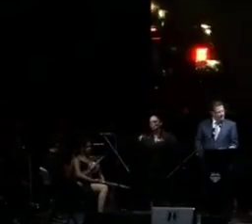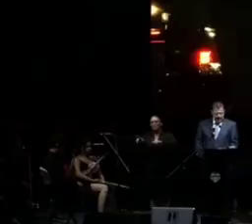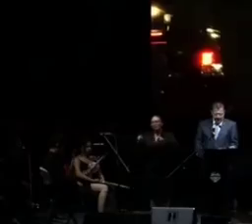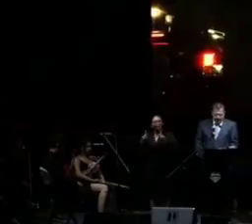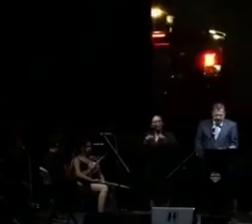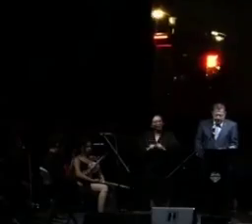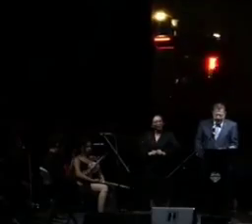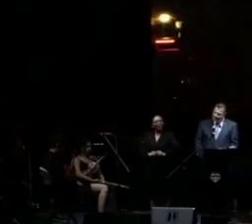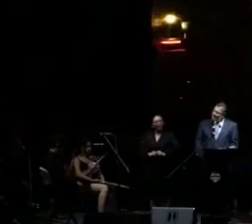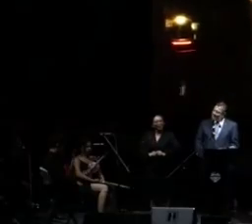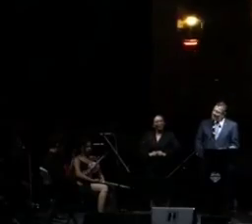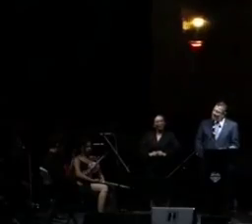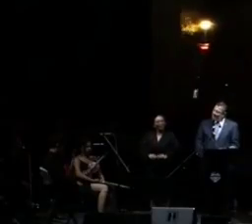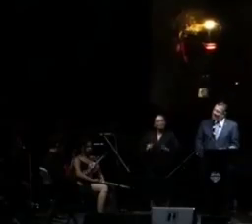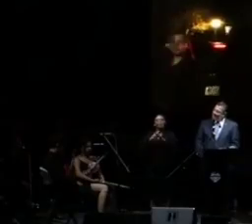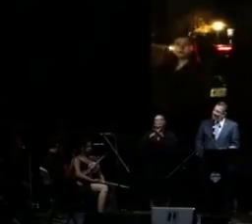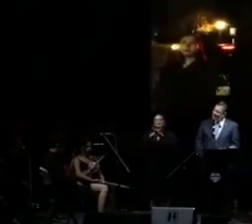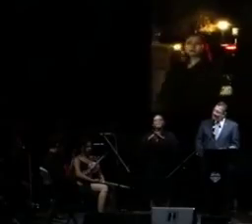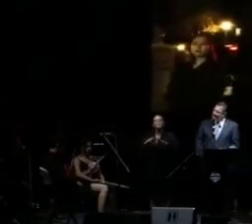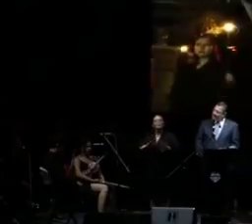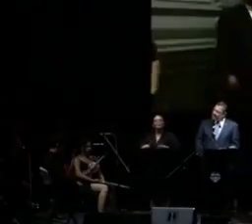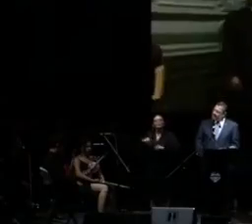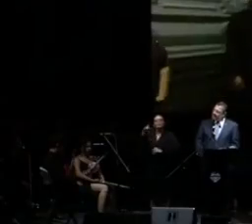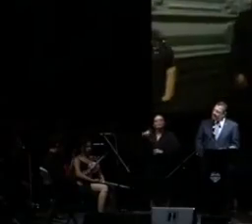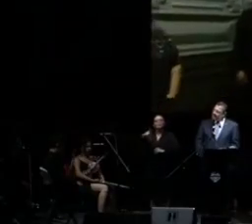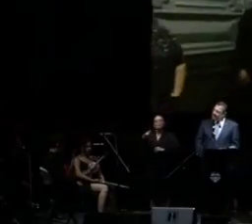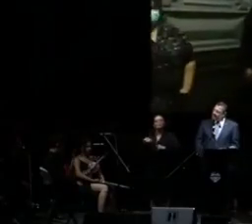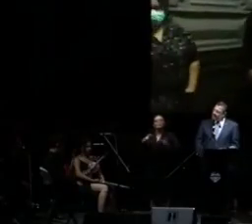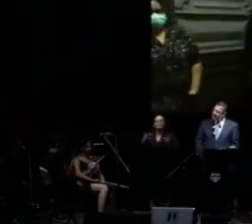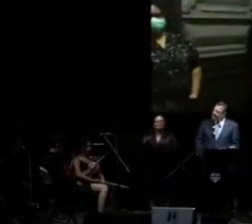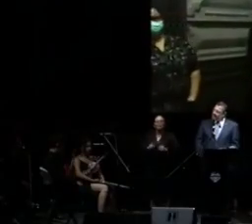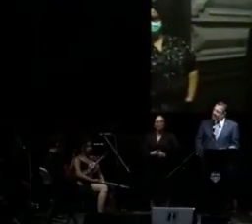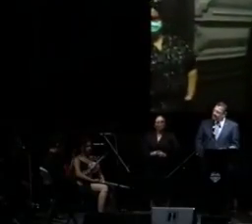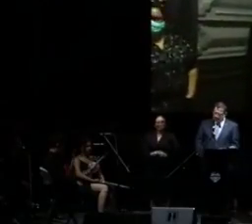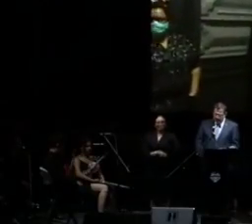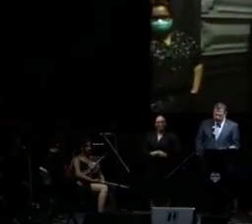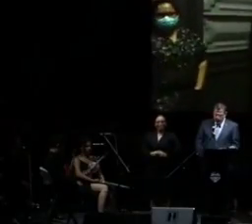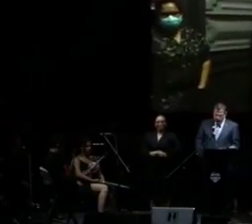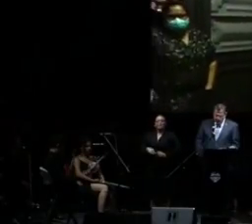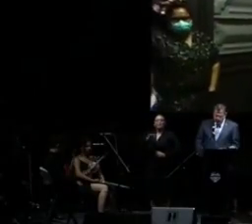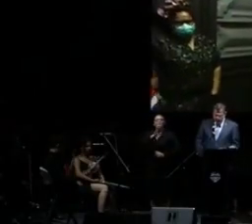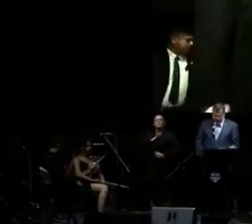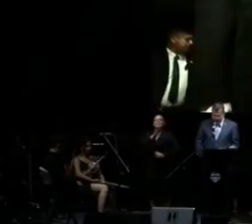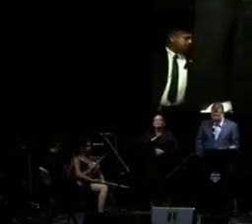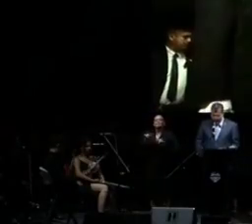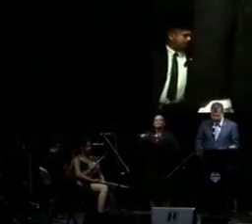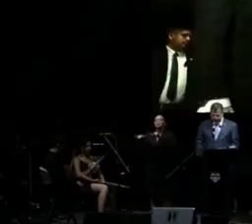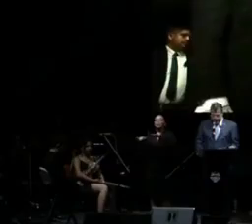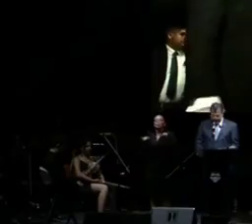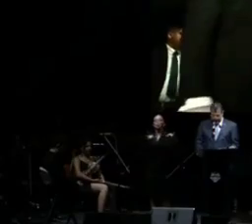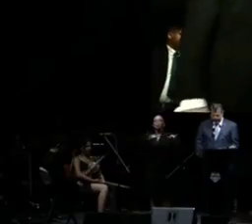La paz requiere procurar el bien común.